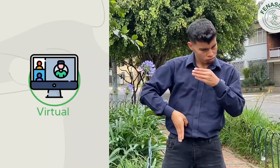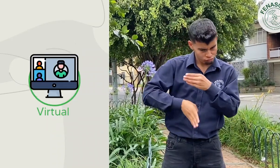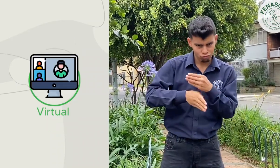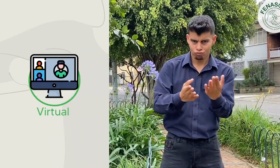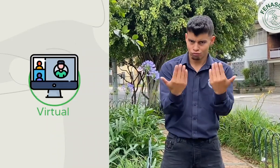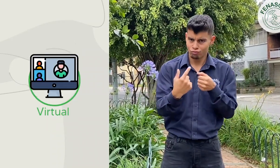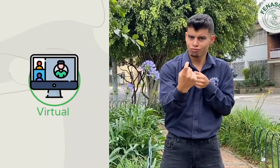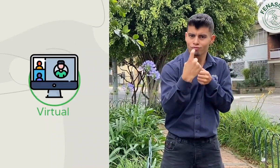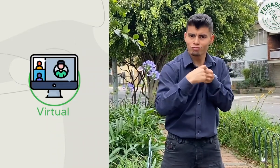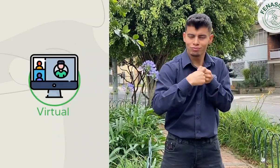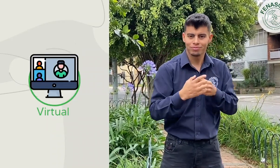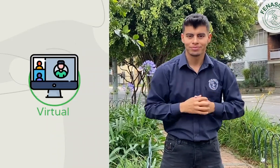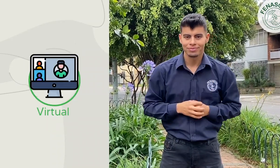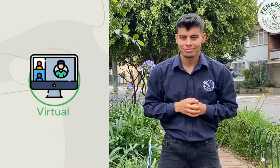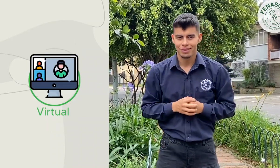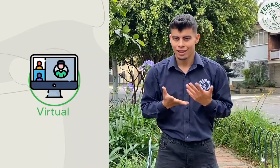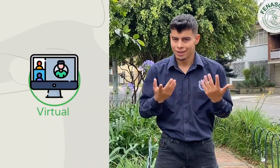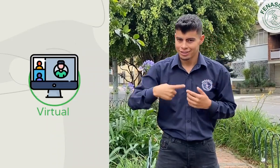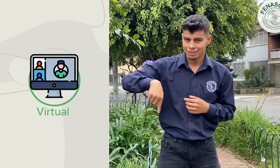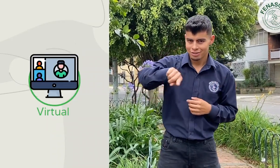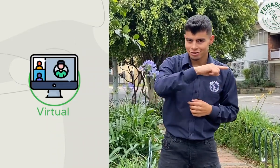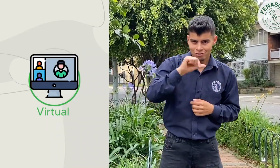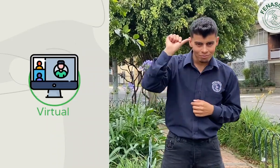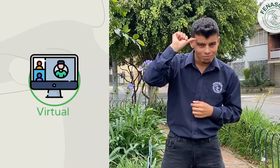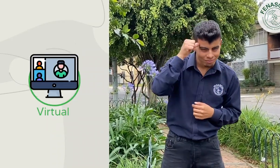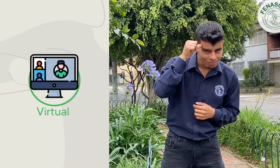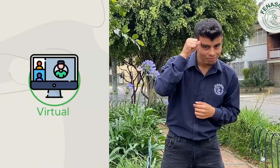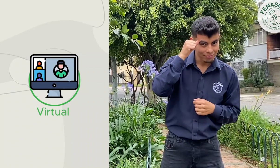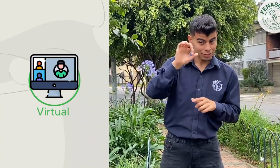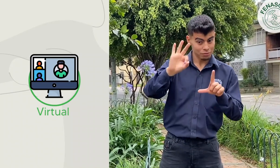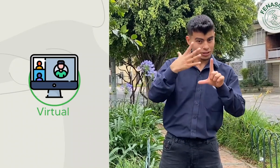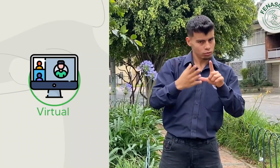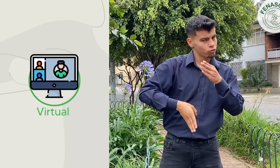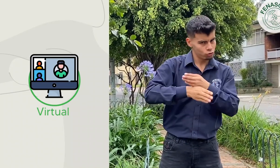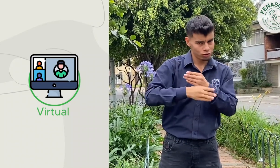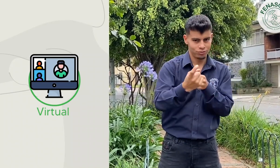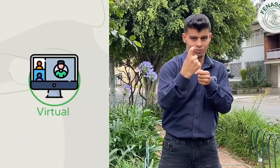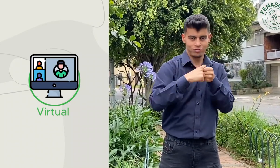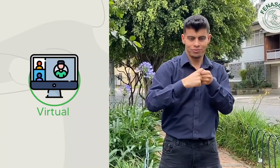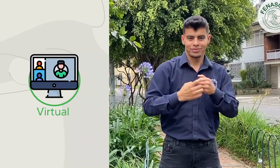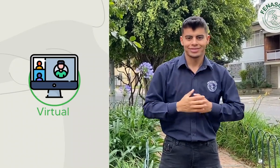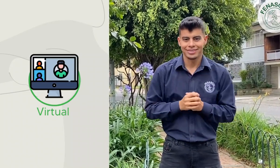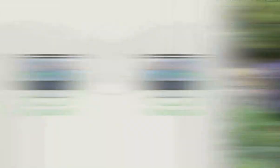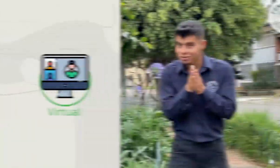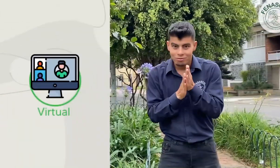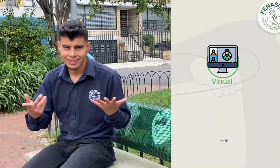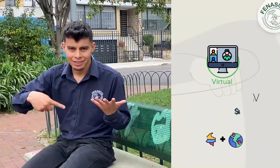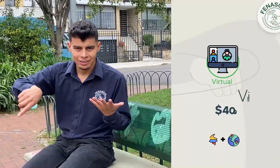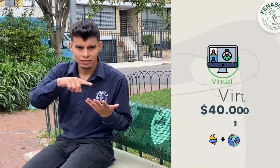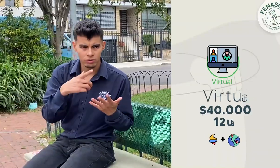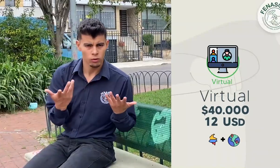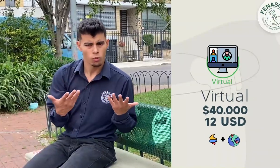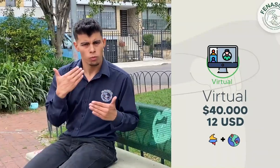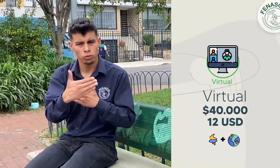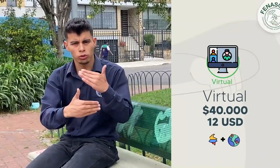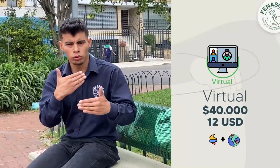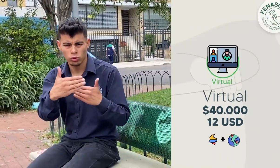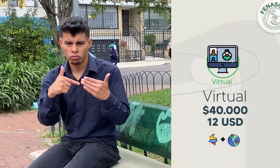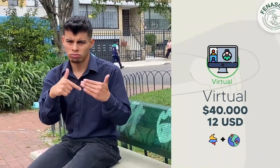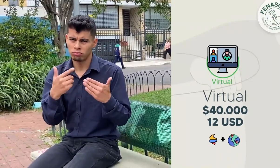asistir virtualmente continúan. ¡Anímate e inscríbete! Recuerda, las inscripciones en la modalidad virtual continúan. ¡Inscríbete! Si